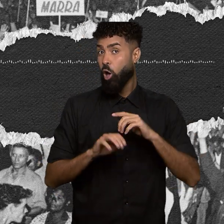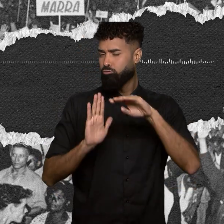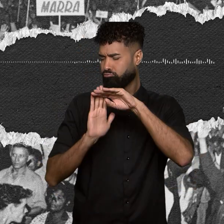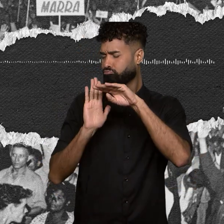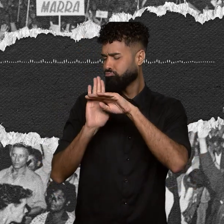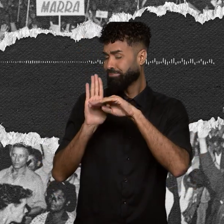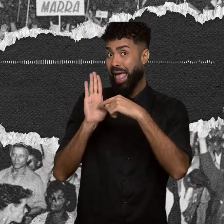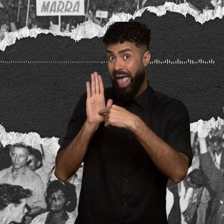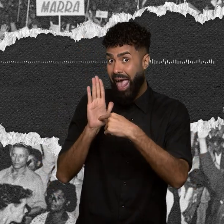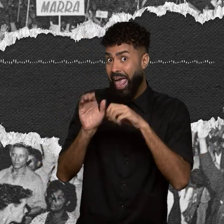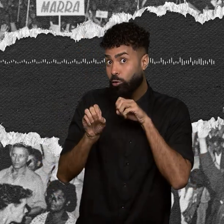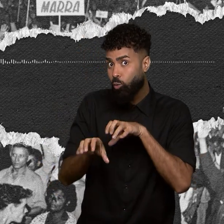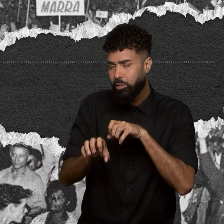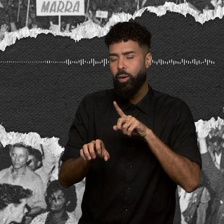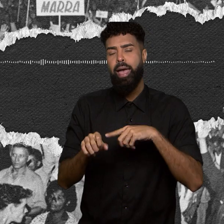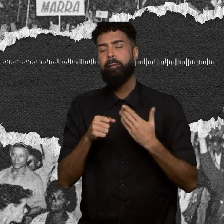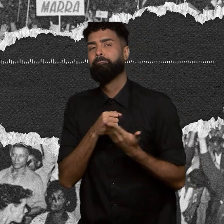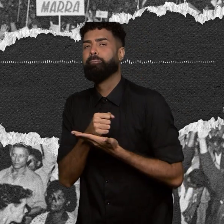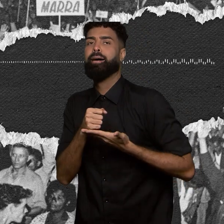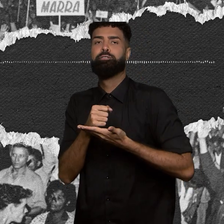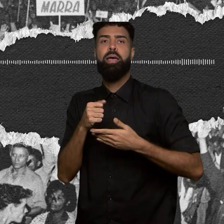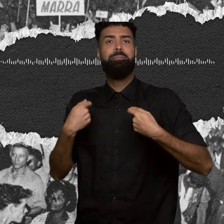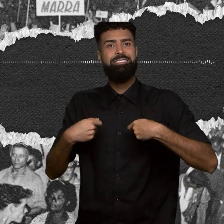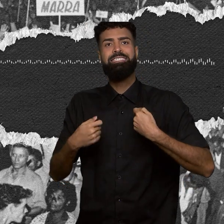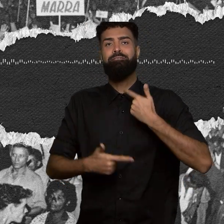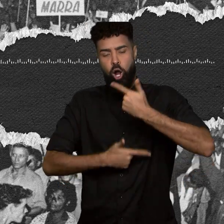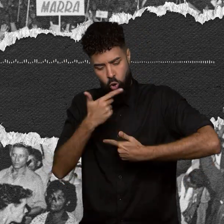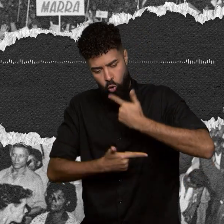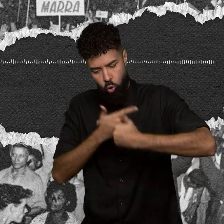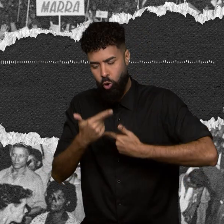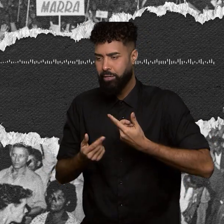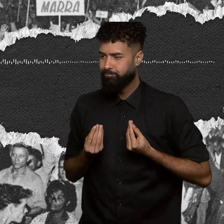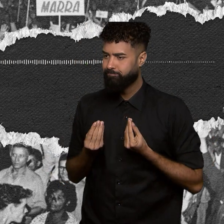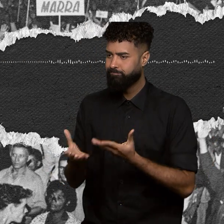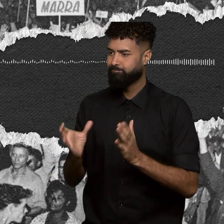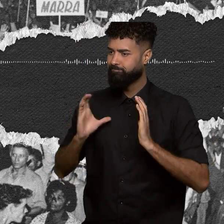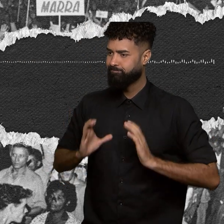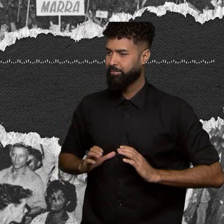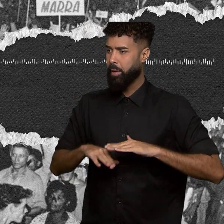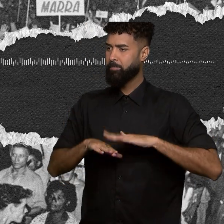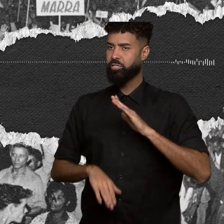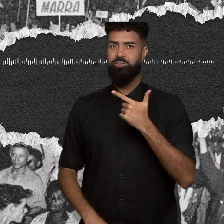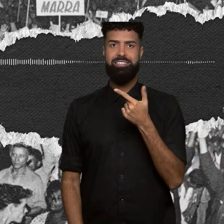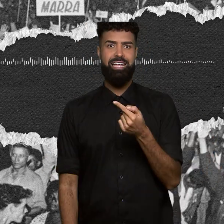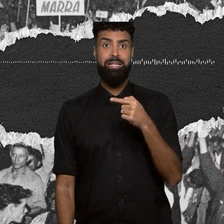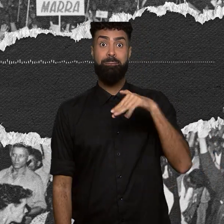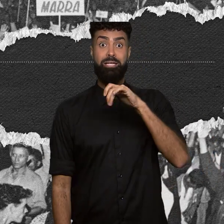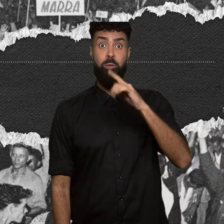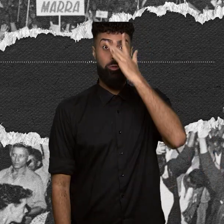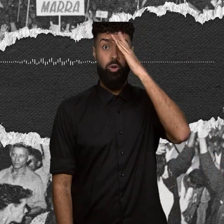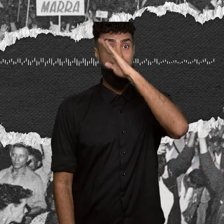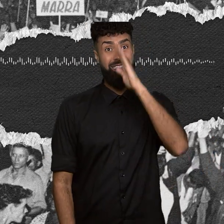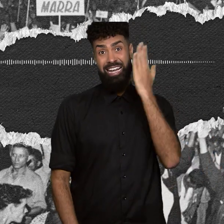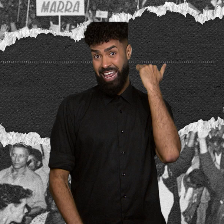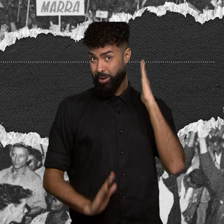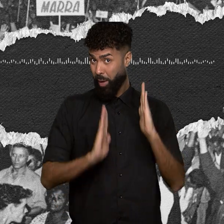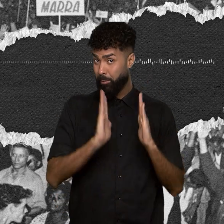Havia uma luta para garantir cidadania aos mais de 27 milhões de brasileiros que não sabiam ler ou escrever e que, por isso,